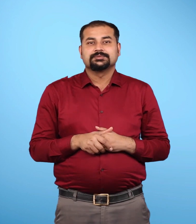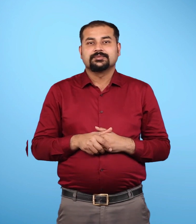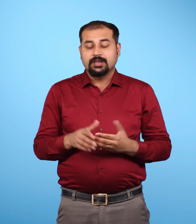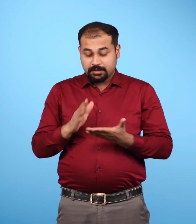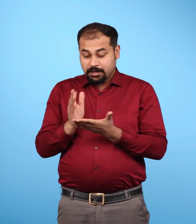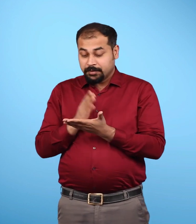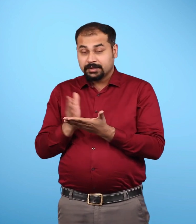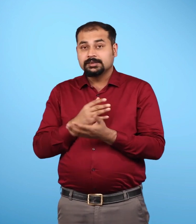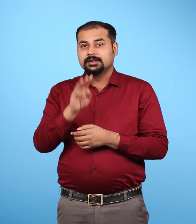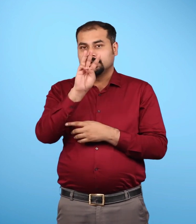प्रिष्ठ 38